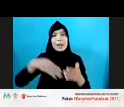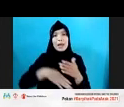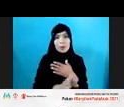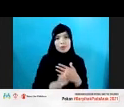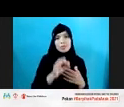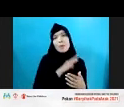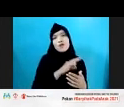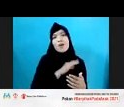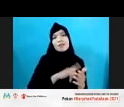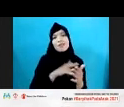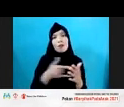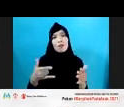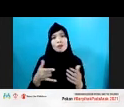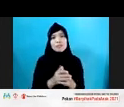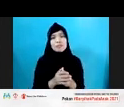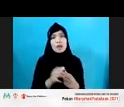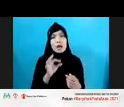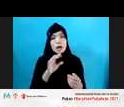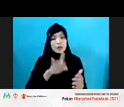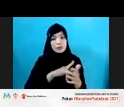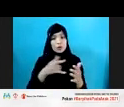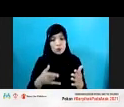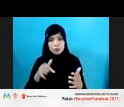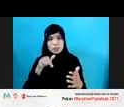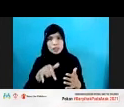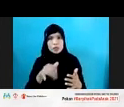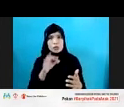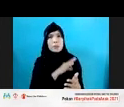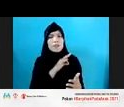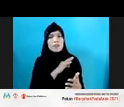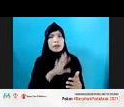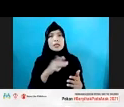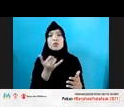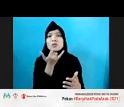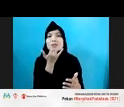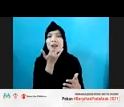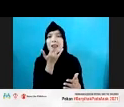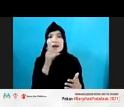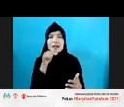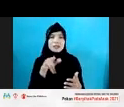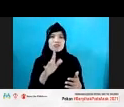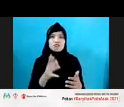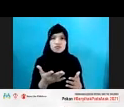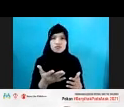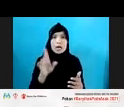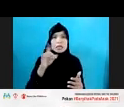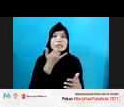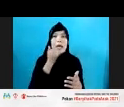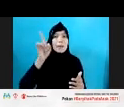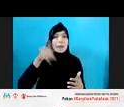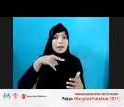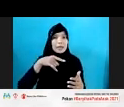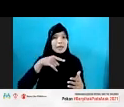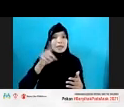itu dimanfaatkan, disalahgunakan, dan di situlah terjadinya kekerasan itu. Di teknologi itu. Di ruang cyber